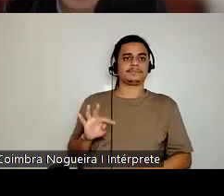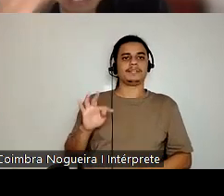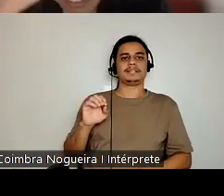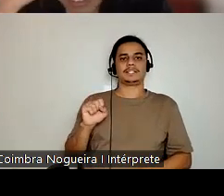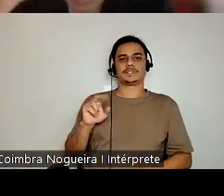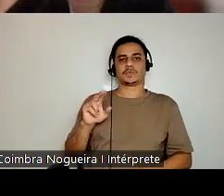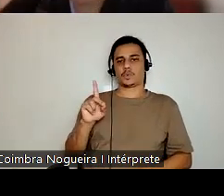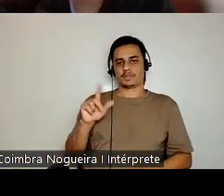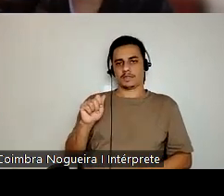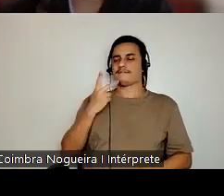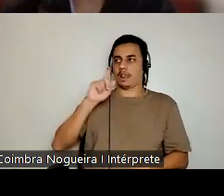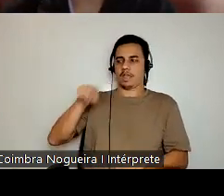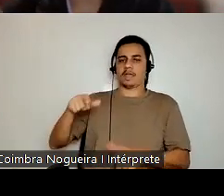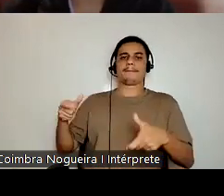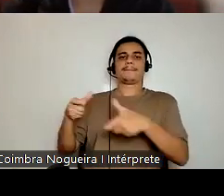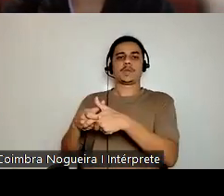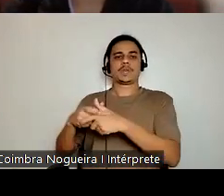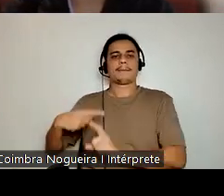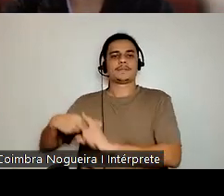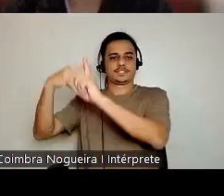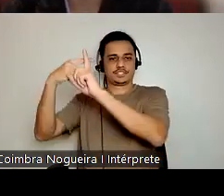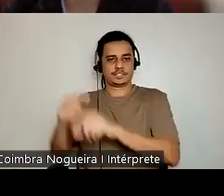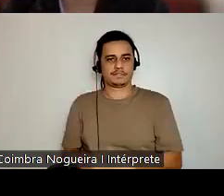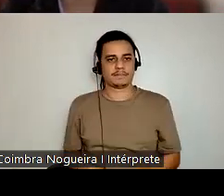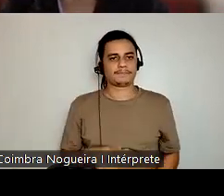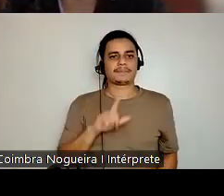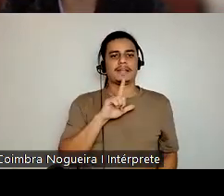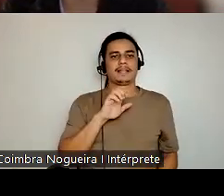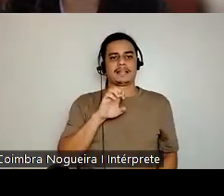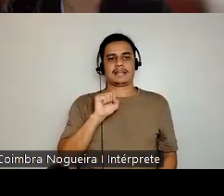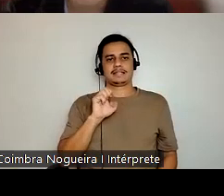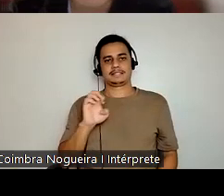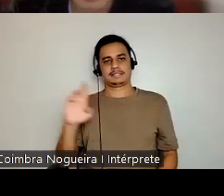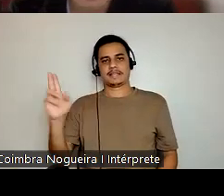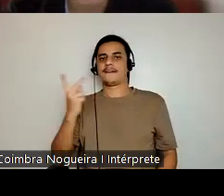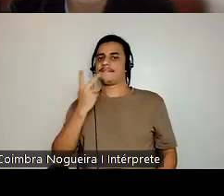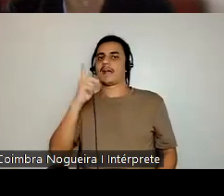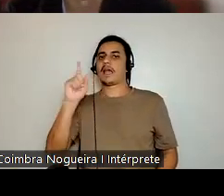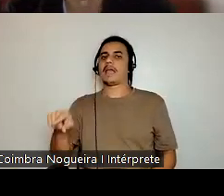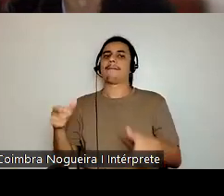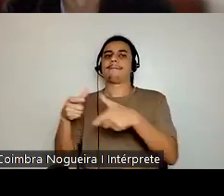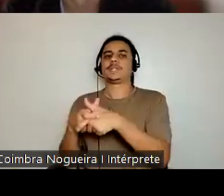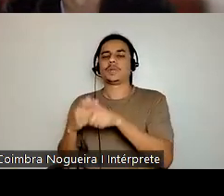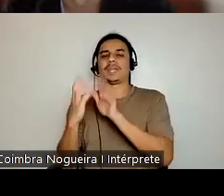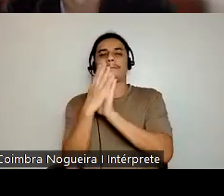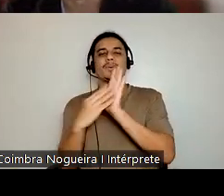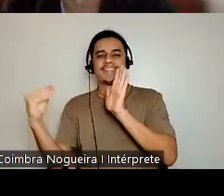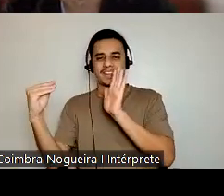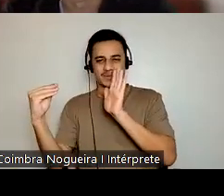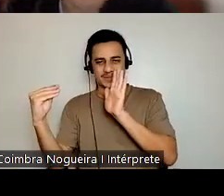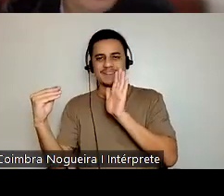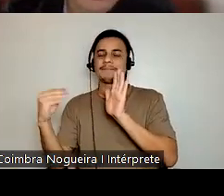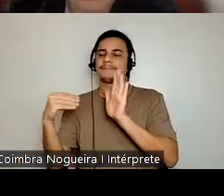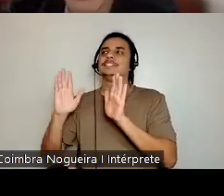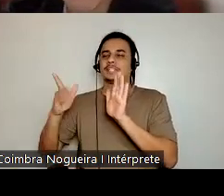positiva, Jeffrey Lesser traz esse conceito de minoria modelo, que tem sido muito